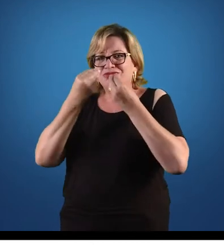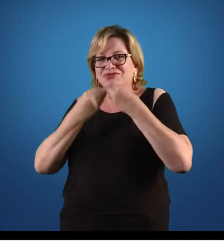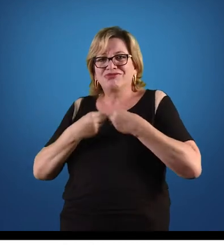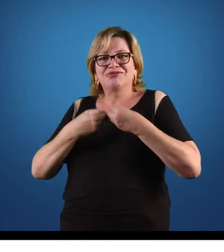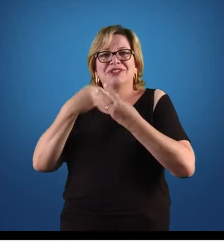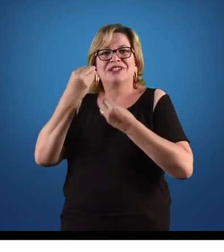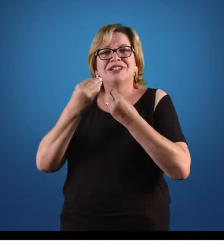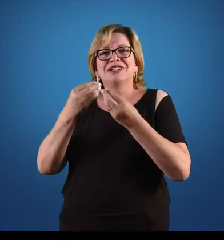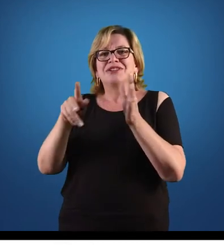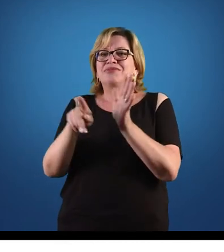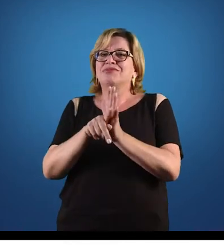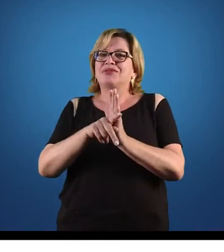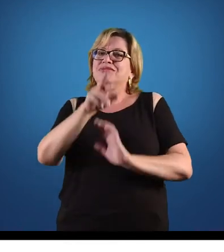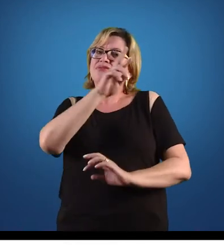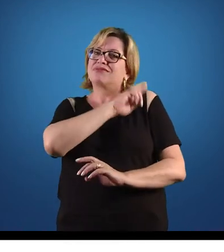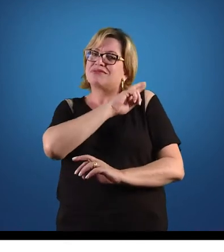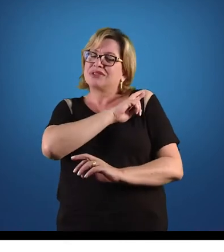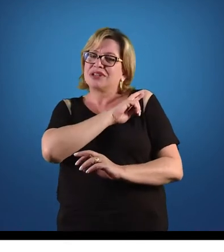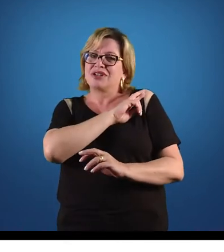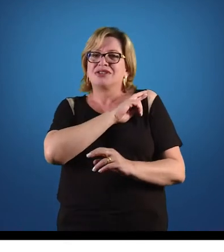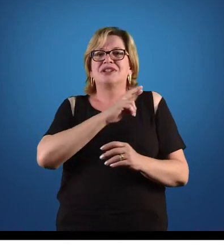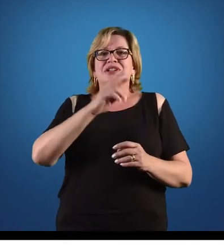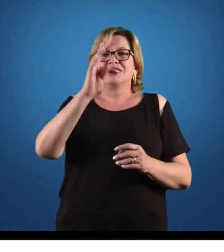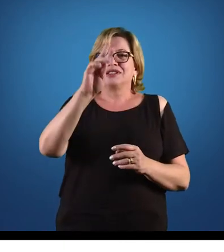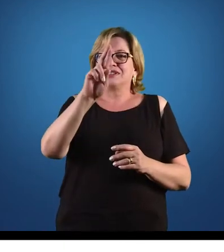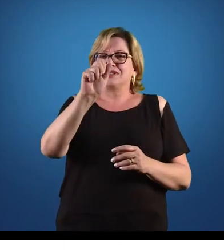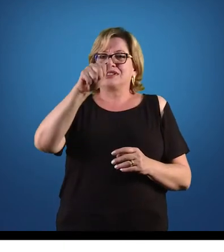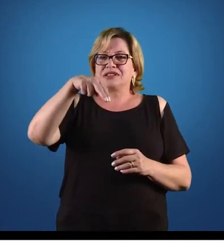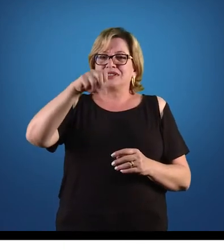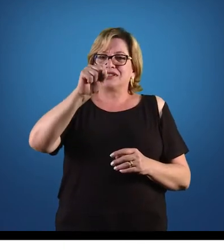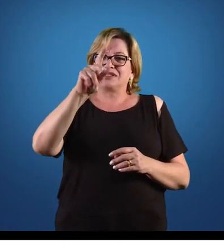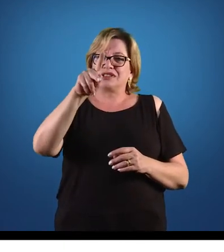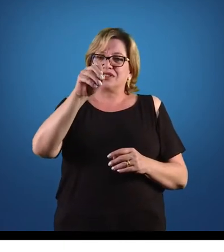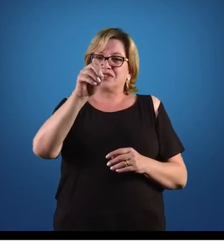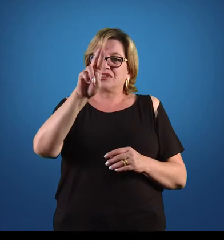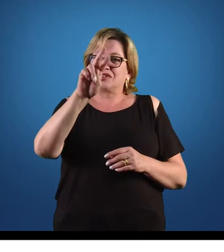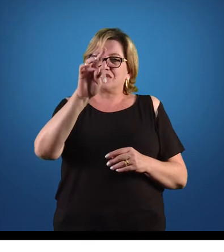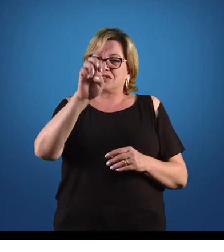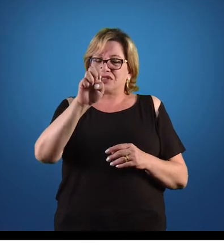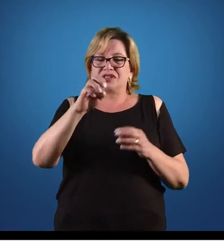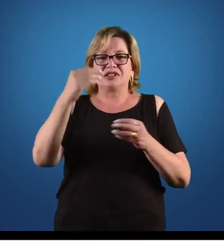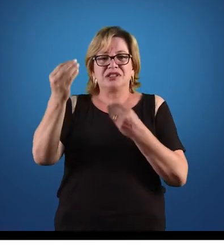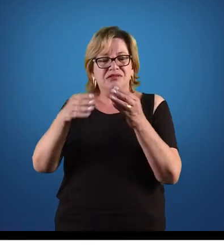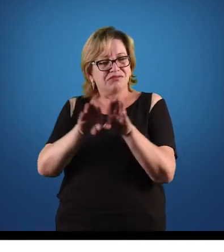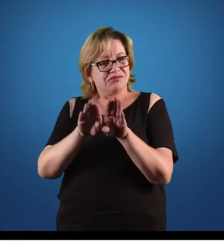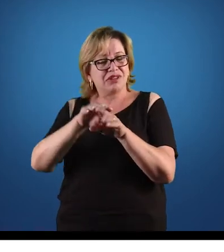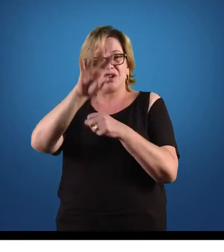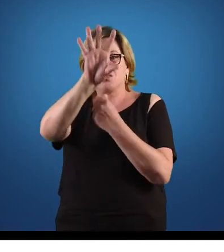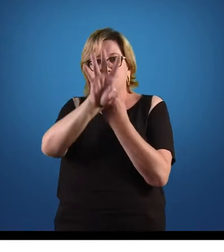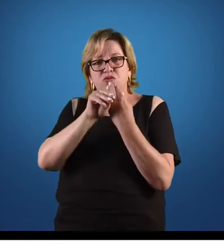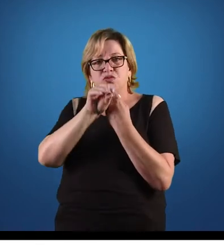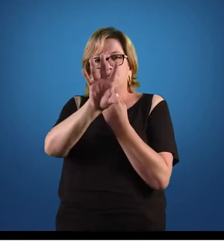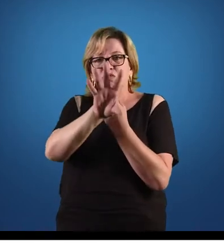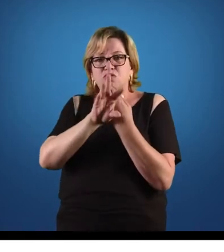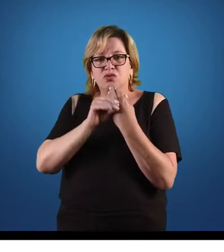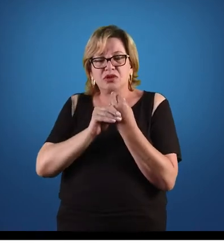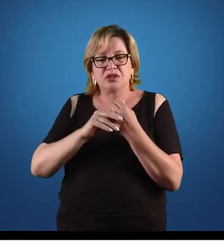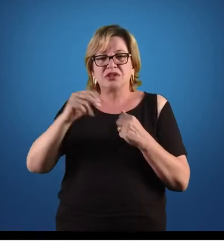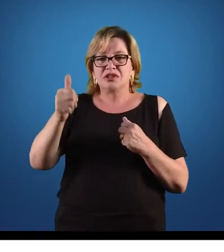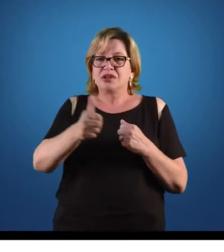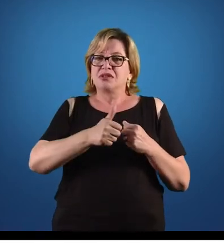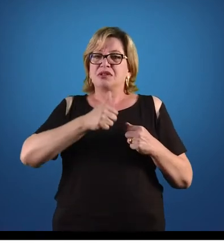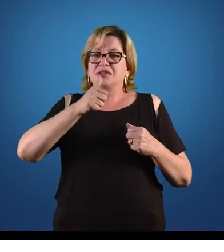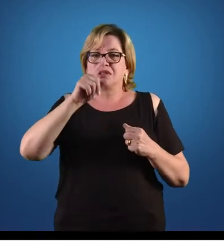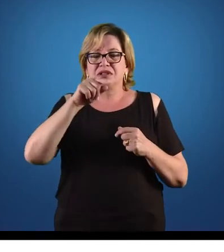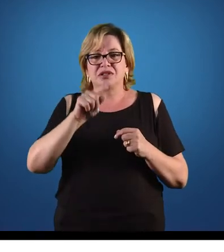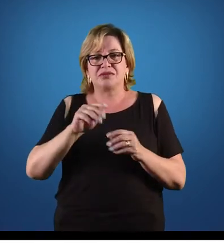dedicadas à digestão e partes dedicadas à absorção de alimentos. Isso melhora a eficiência.